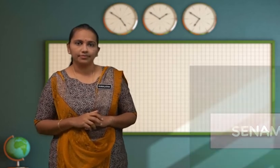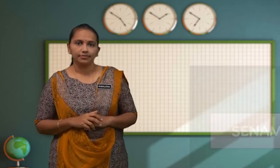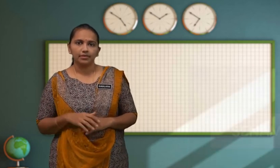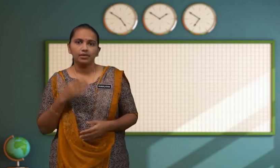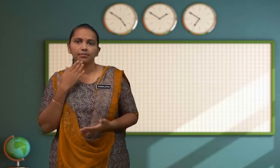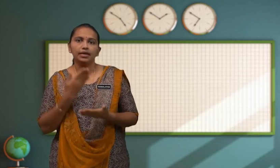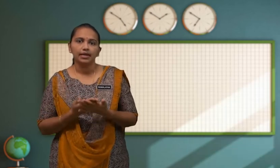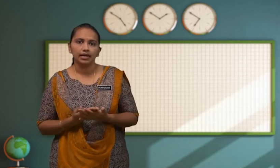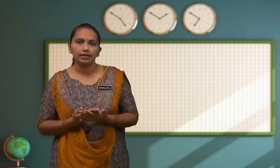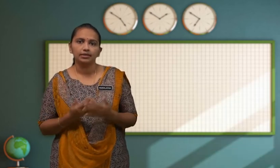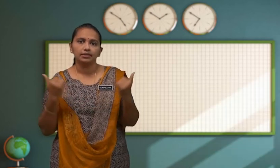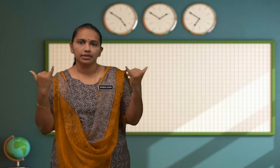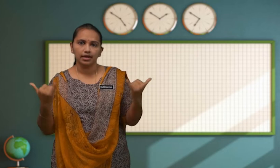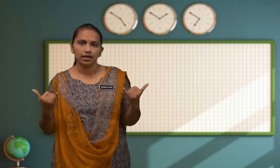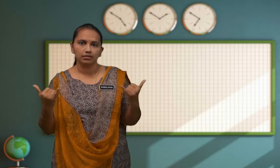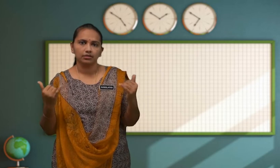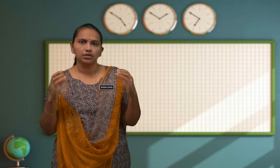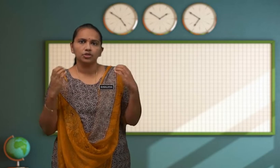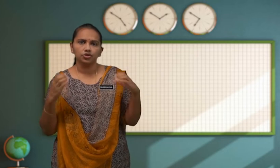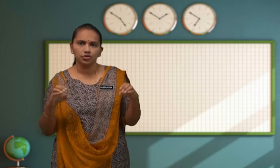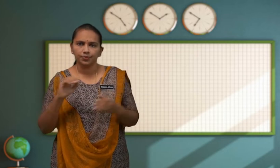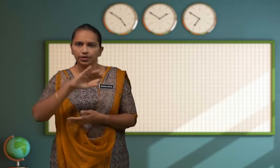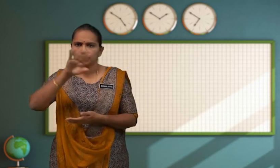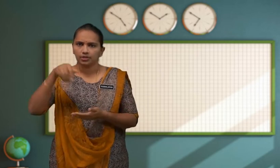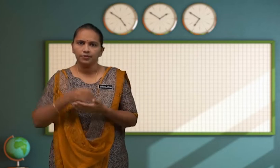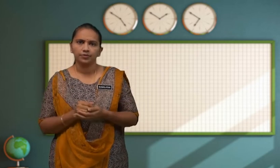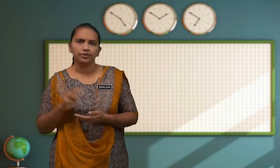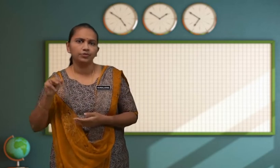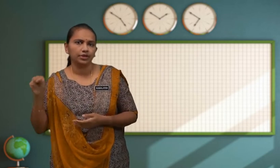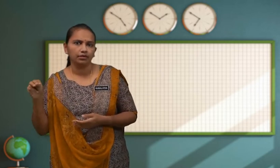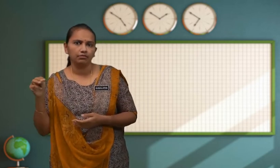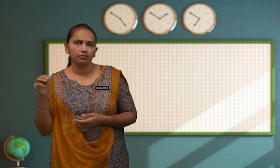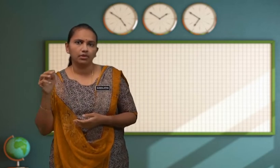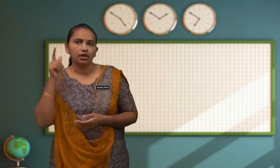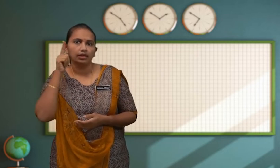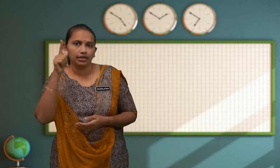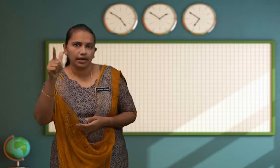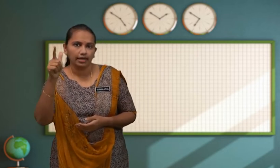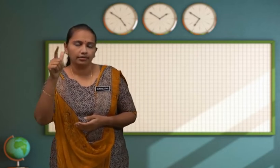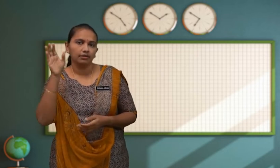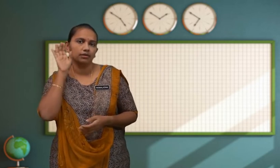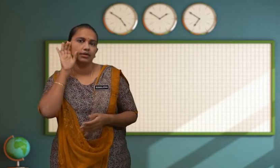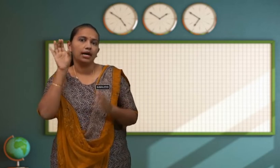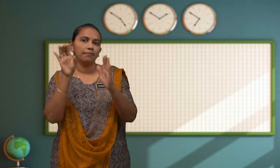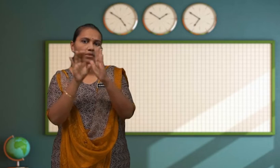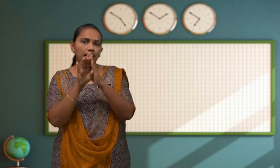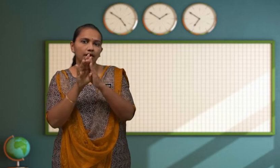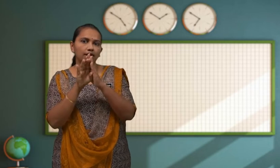Baiklah Sekarang Cuba Semua murid Lihat Gambar